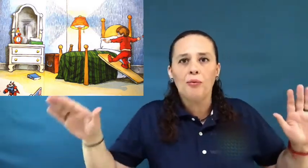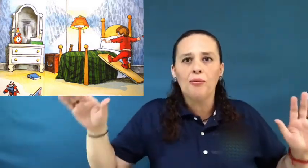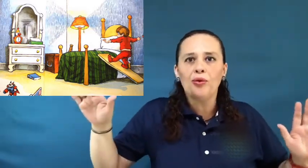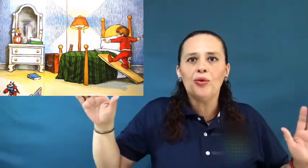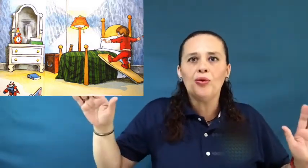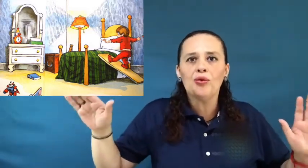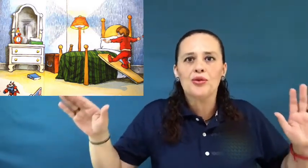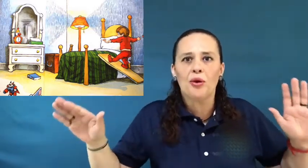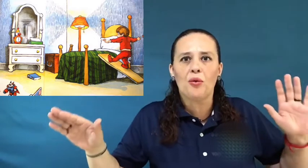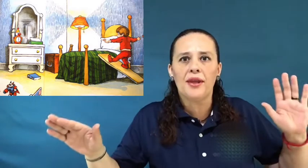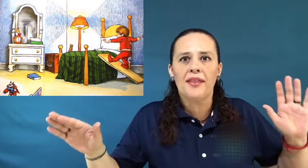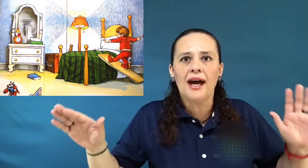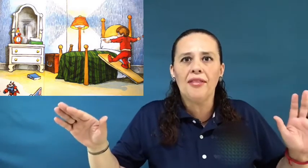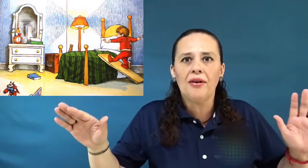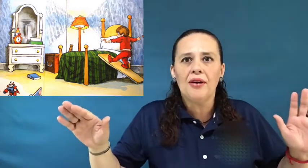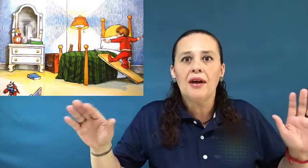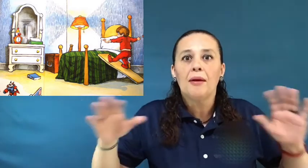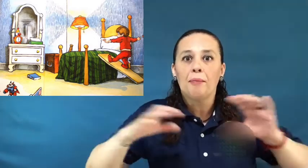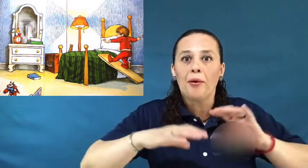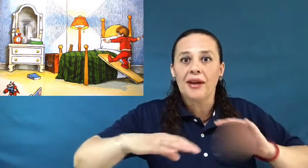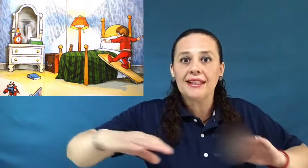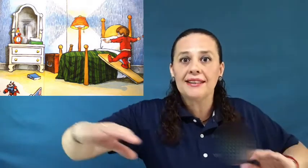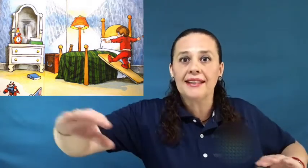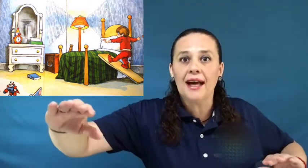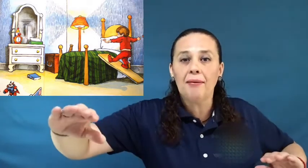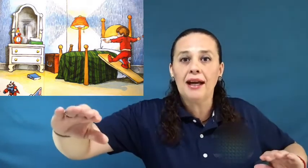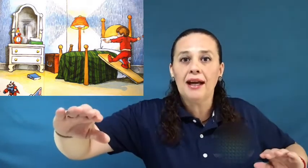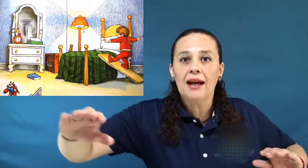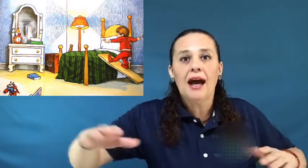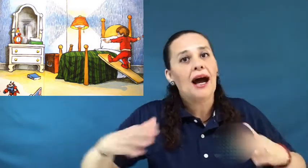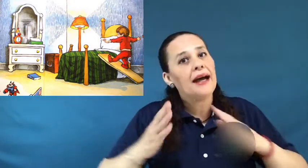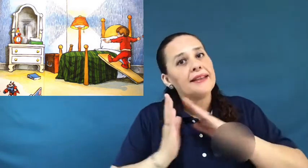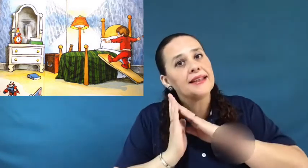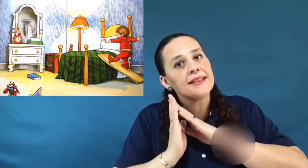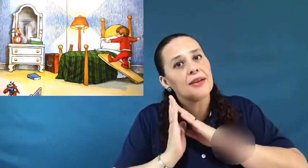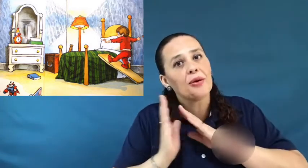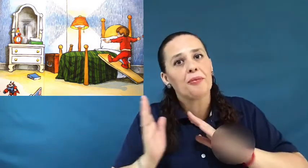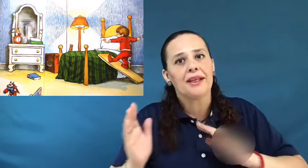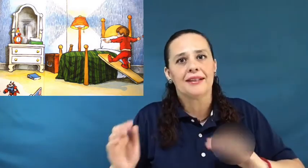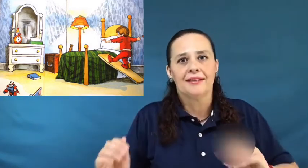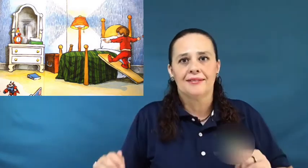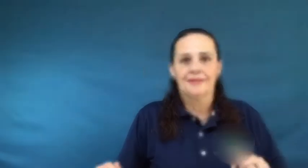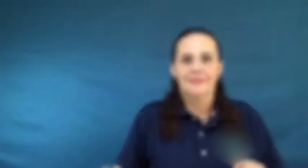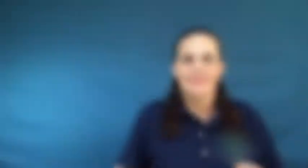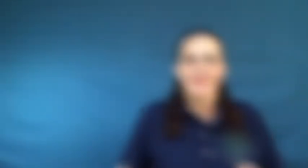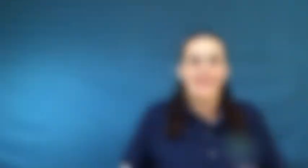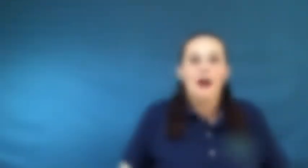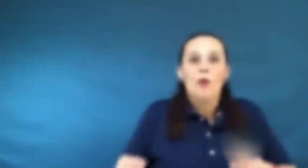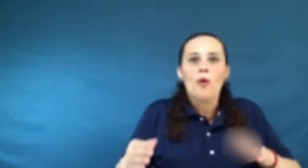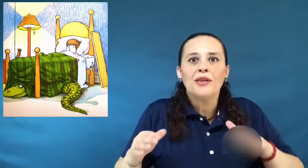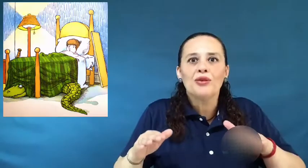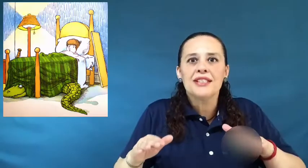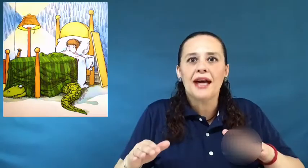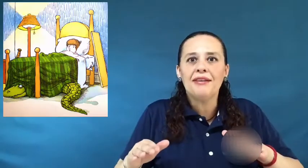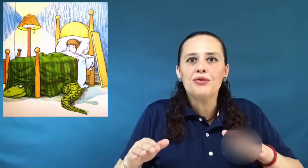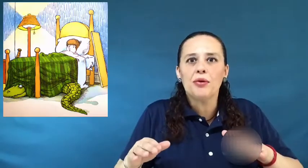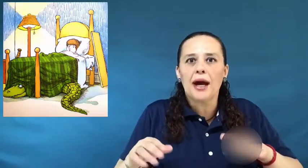mucho cuidado por esa tabla antes de dormir. Cuando estaba en su cama